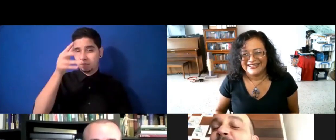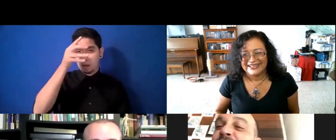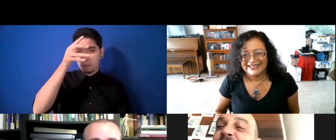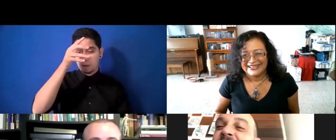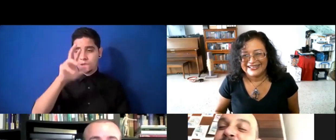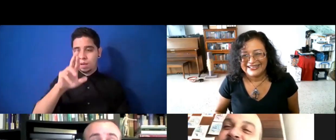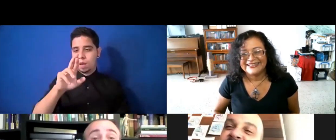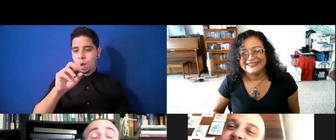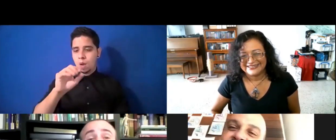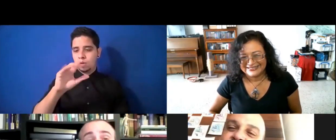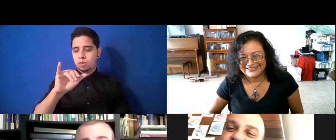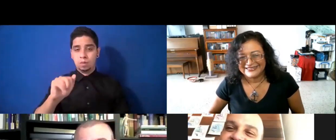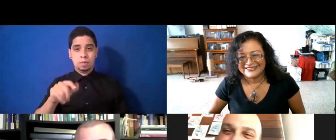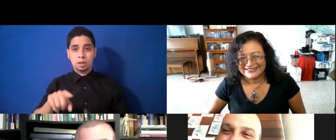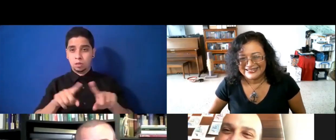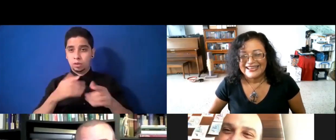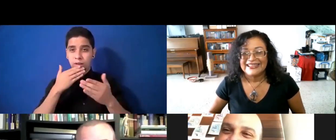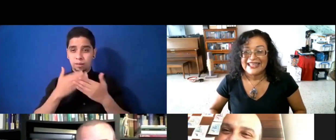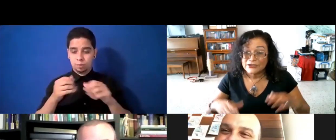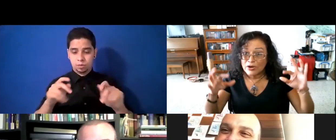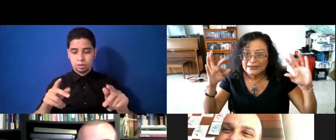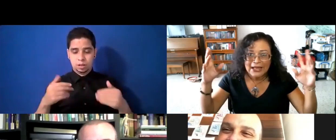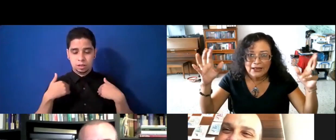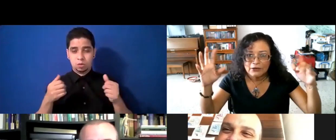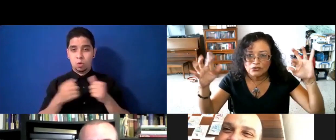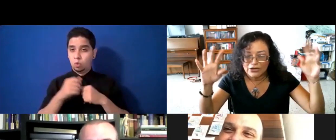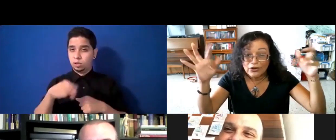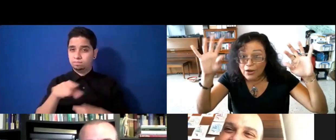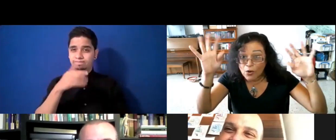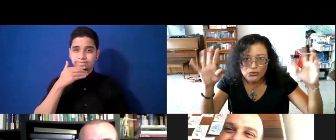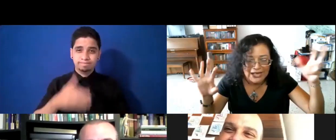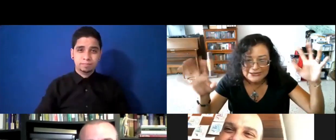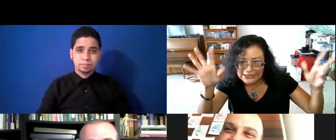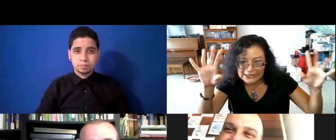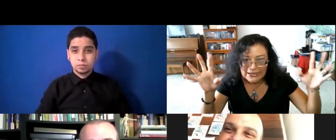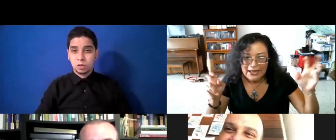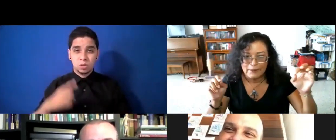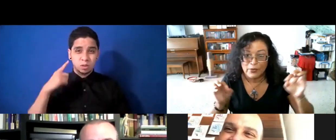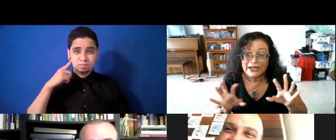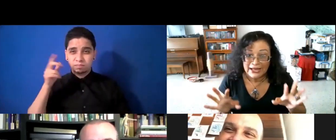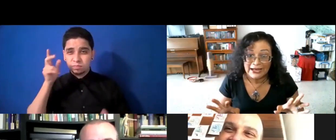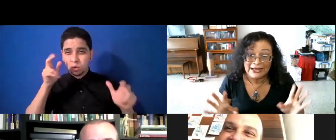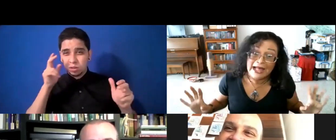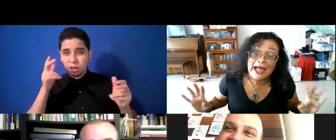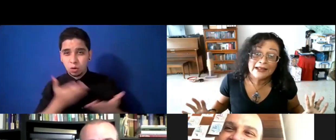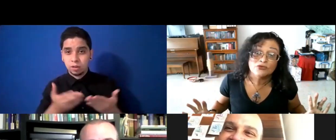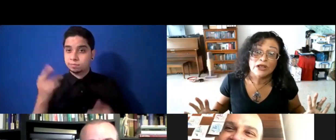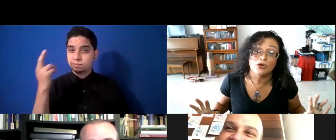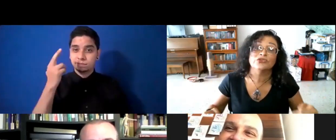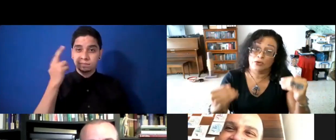oportunidad y por tenerme aquí con ustedes. Y, de hecho, están los sonidos que escuchan así, porque está en su negocio